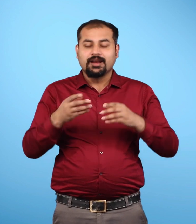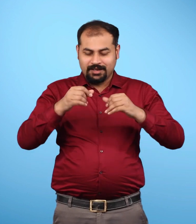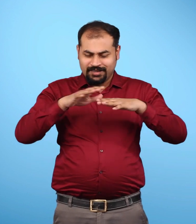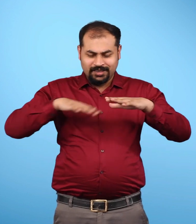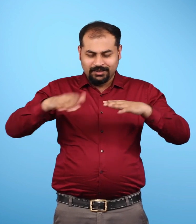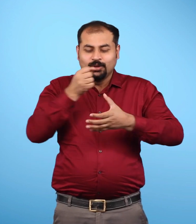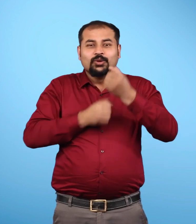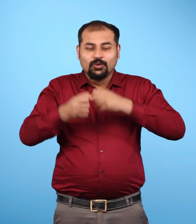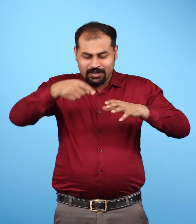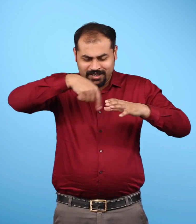भूमिगत जल